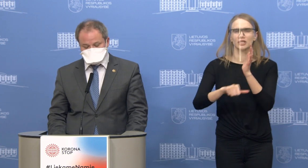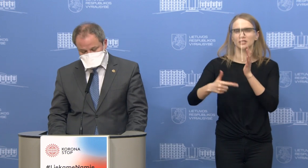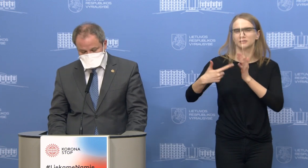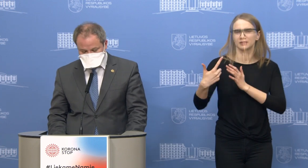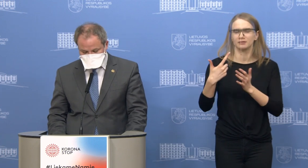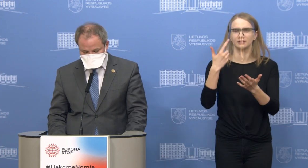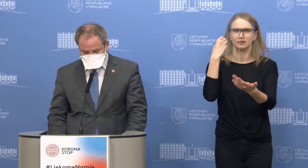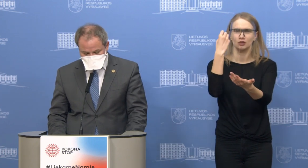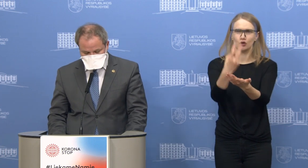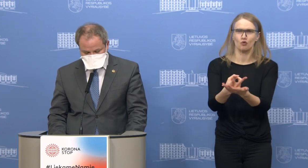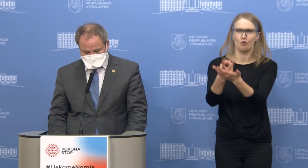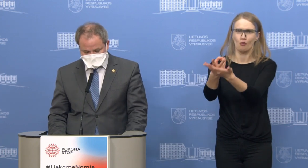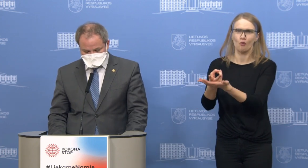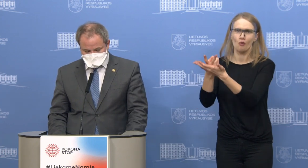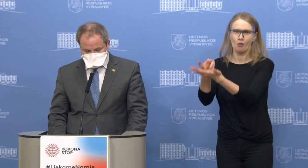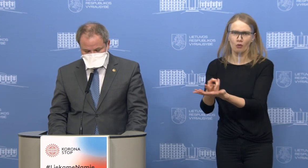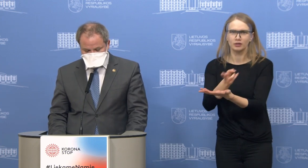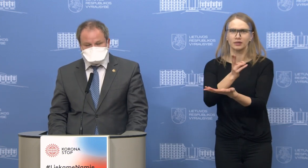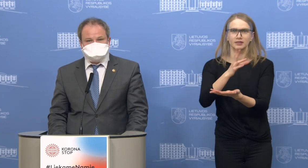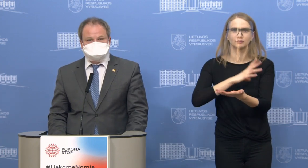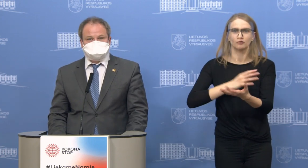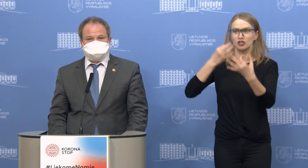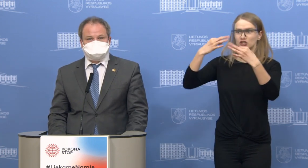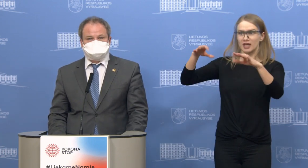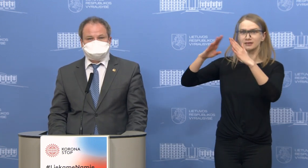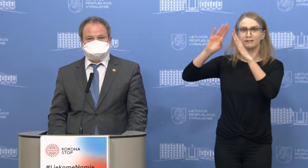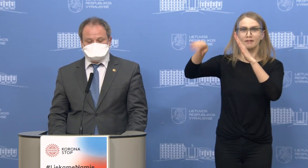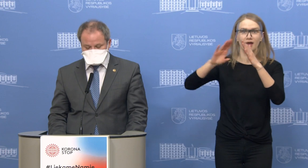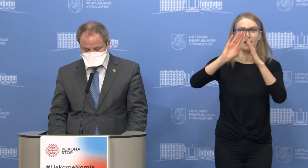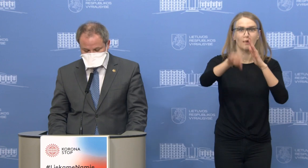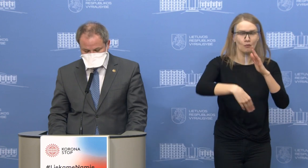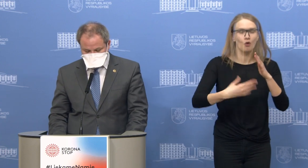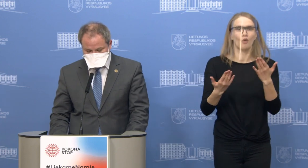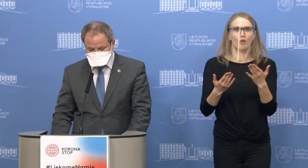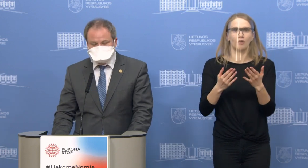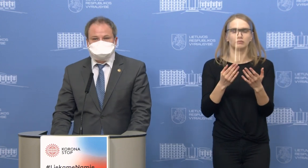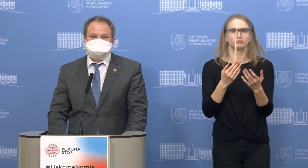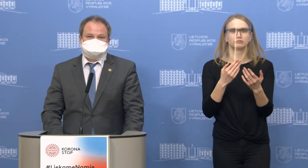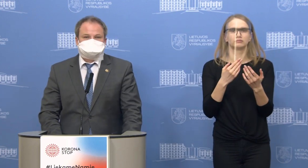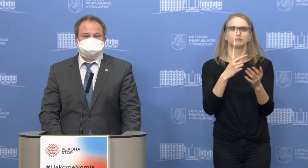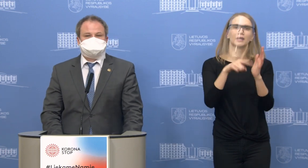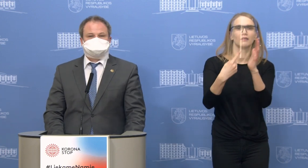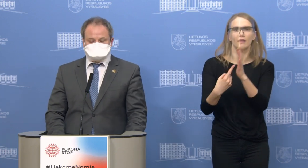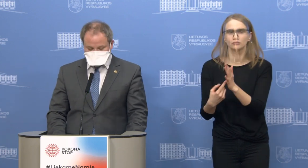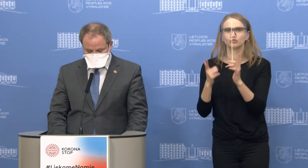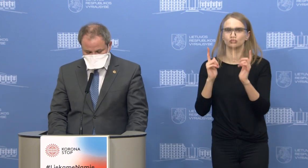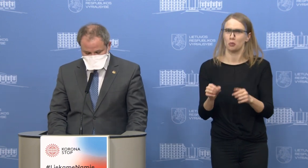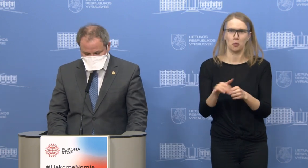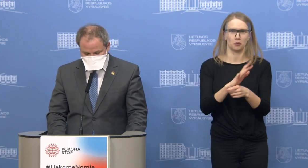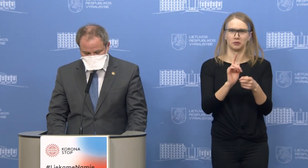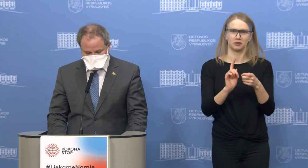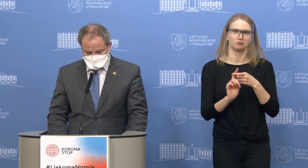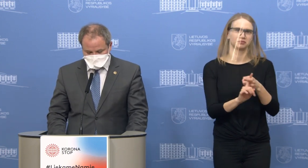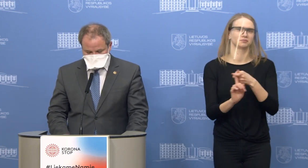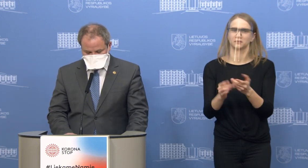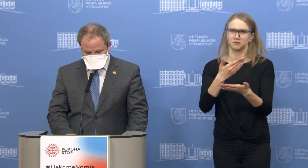buvo išrašyti prieš tai iš ligoninės ir nenustatyta ne vieno užsikrėtusiojo, trys tik tai buvo, kurie jautė simptomus, bet,